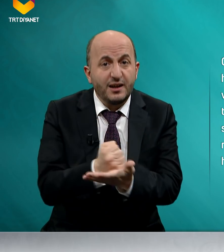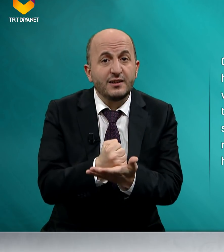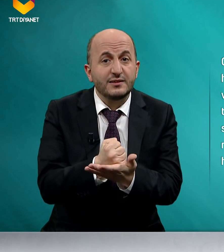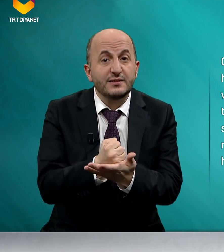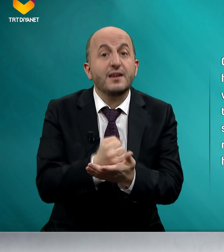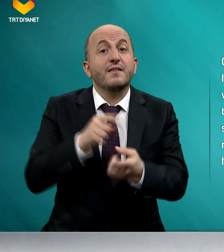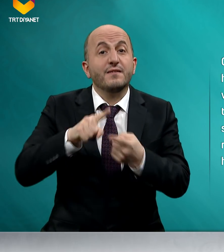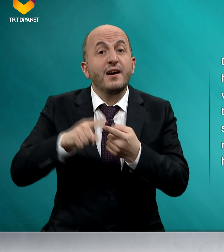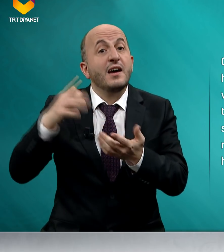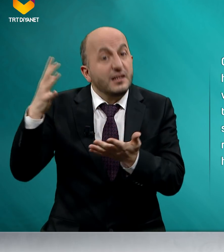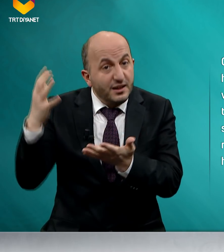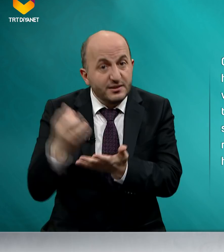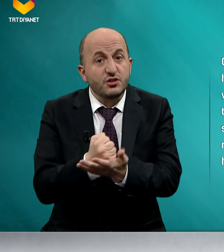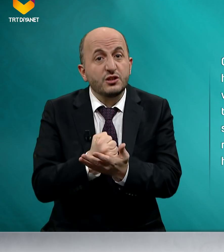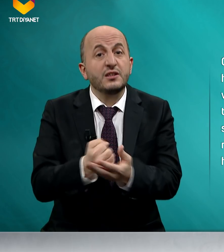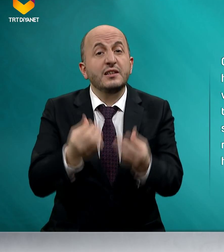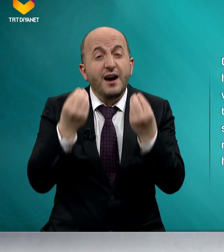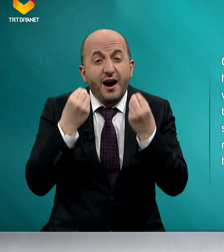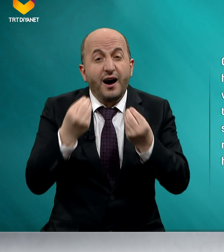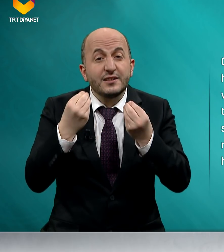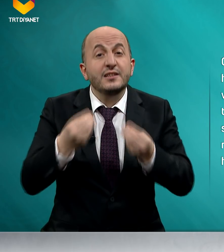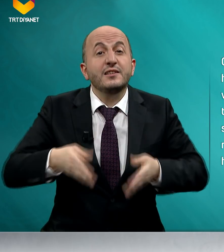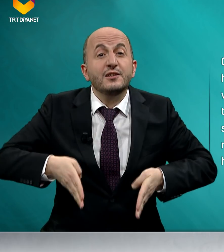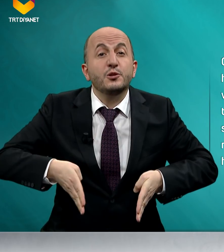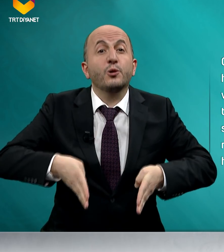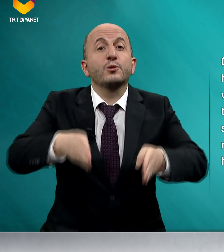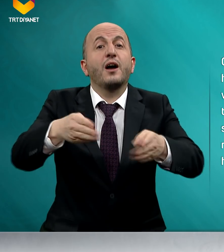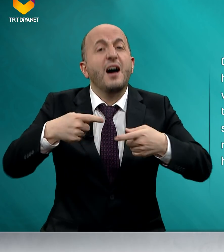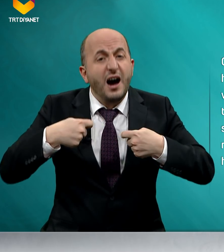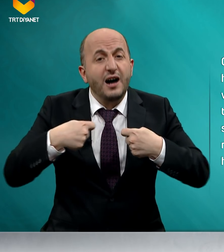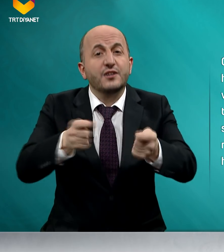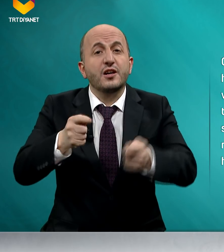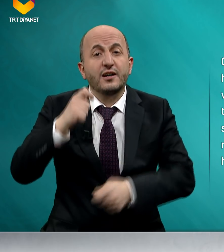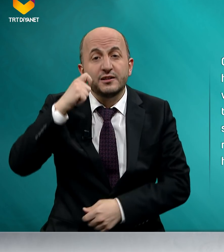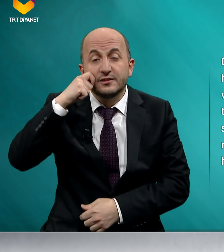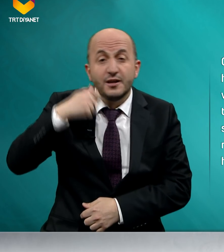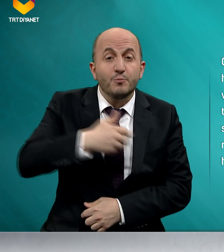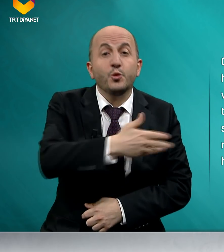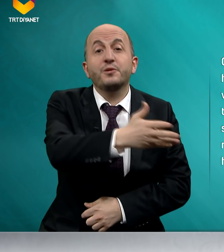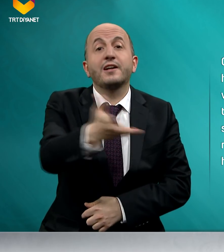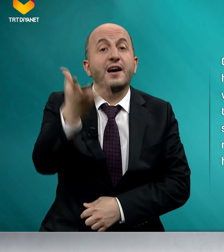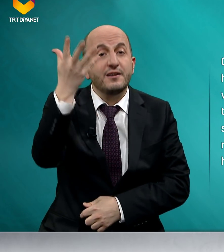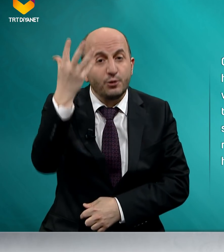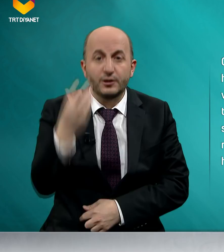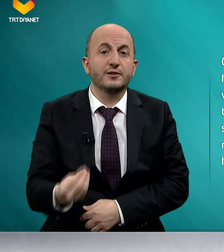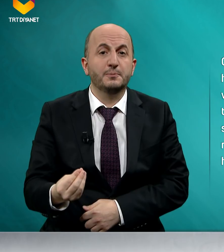ve kazancını hayır yoluna harcayan müminler olalım.